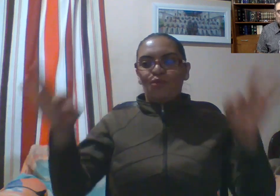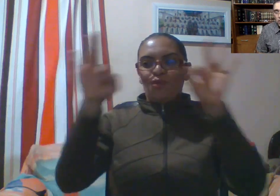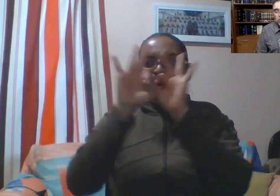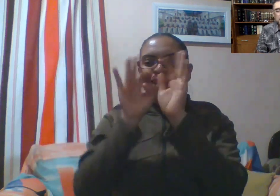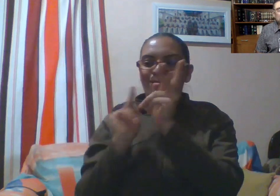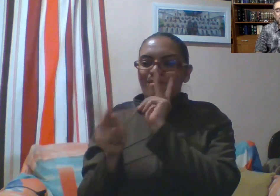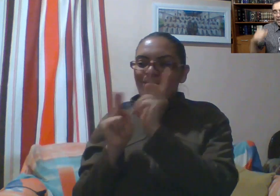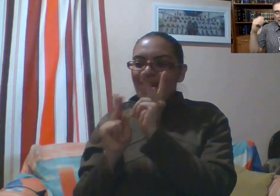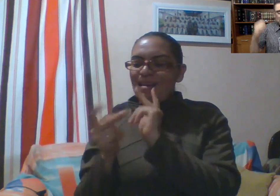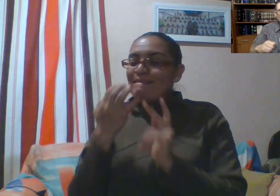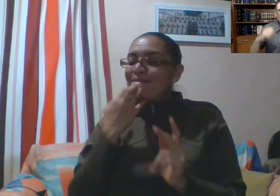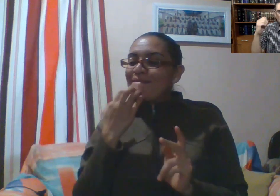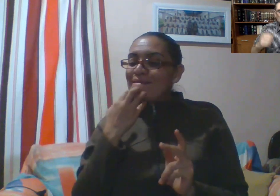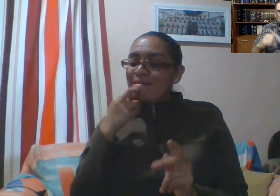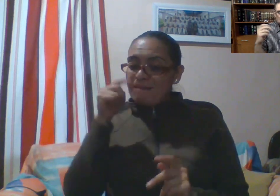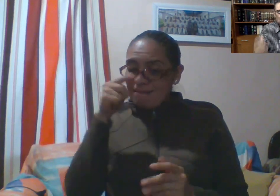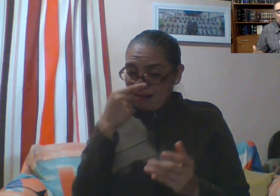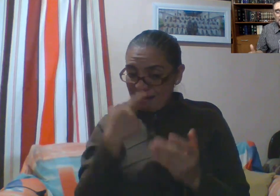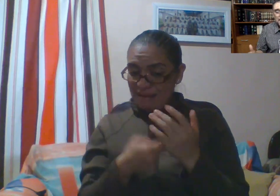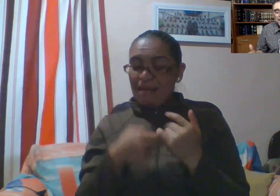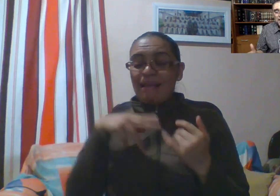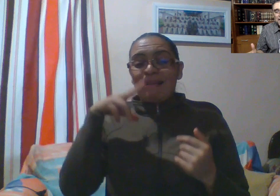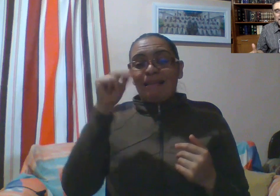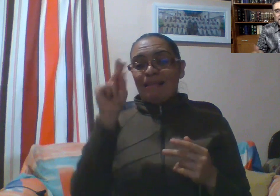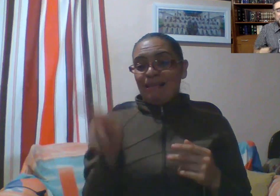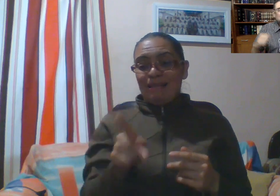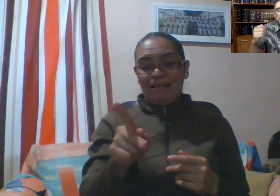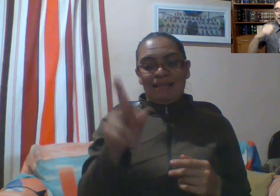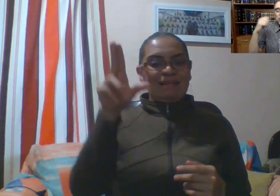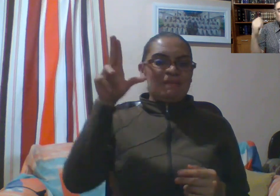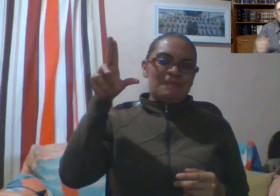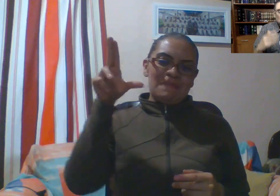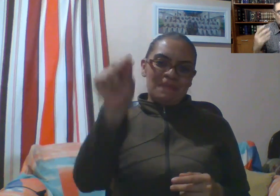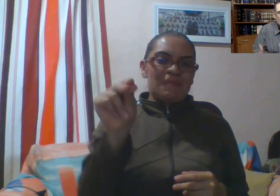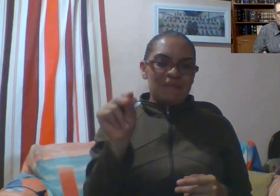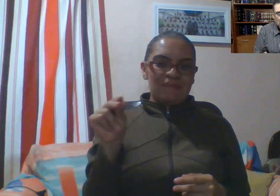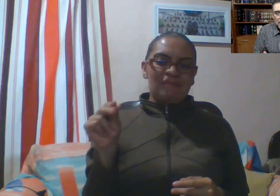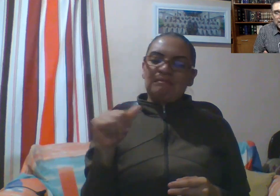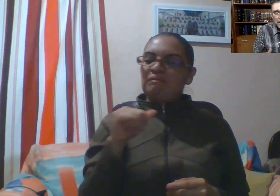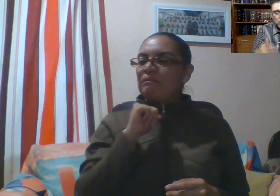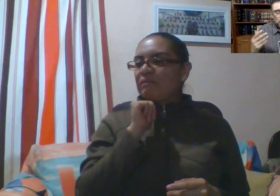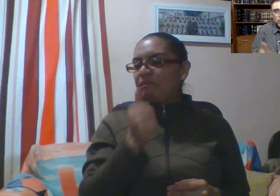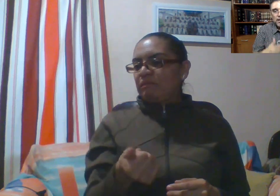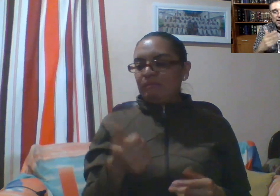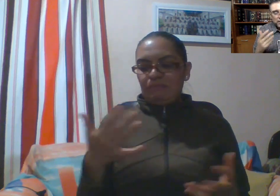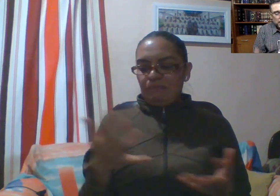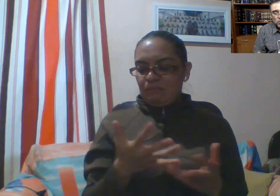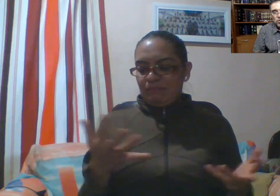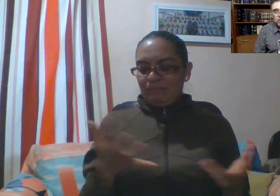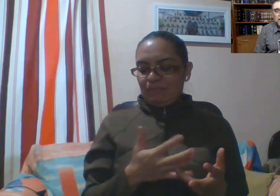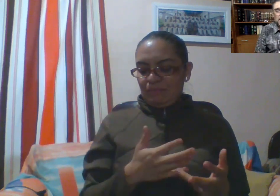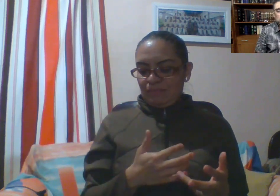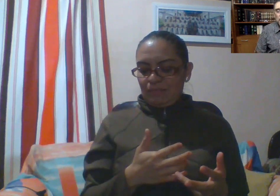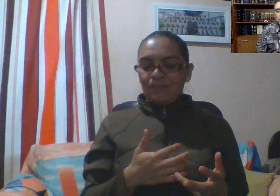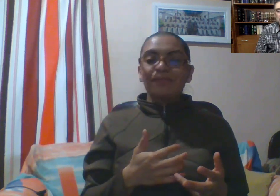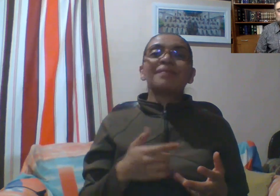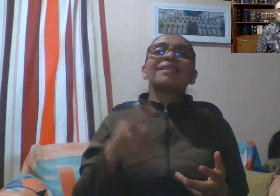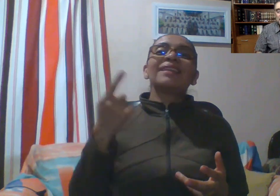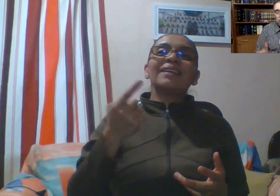Que lo volteara a ver, eso no se hacía. Estaba en ninguna escuela, ninguna escuela de rabinos judíos de aquella época hubiesen enseñado que